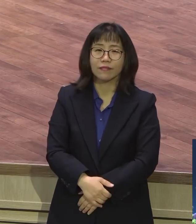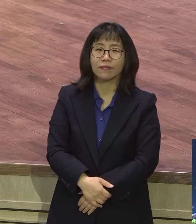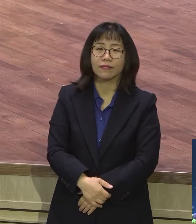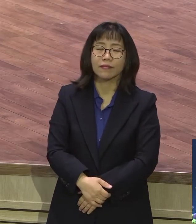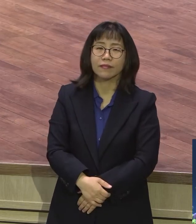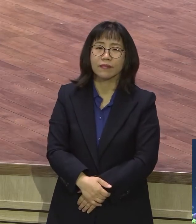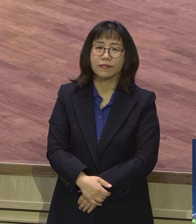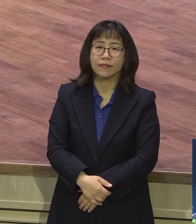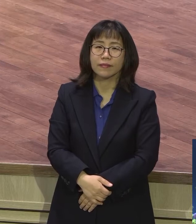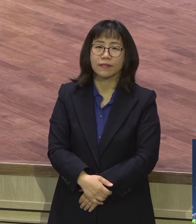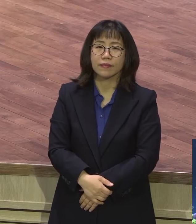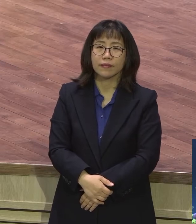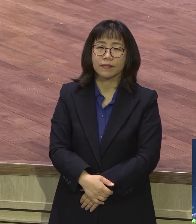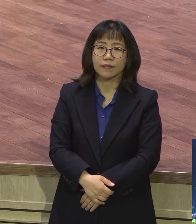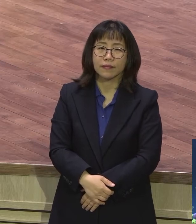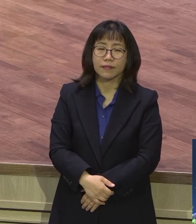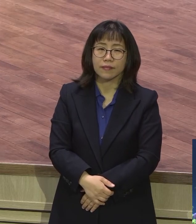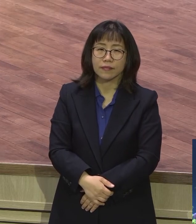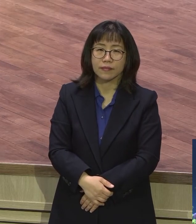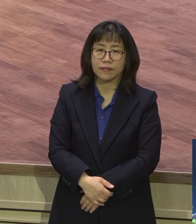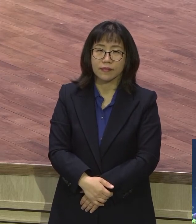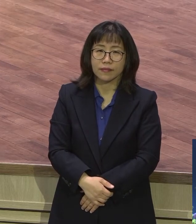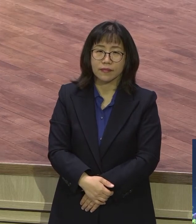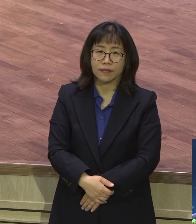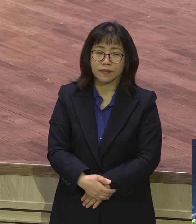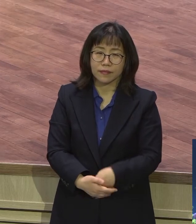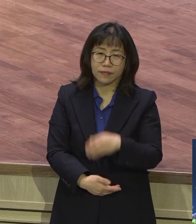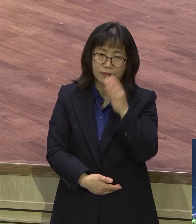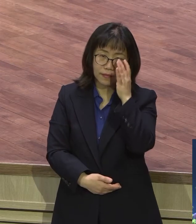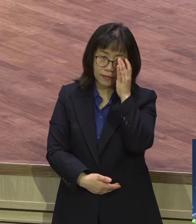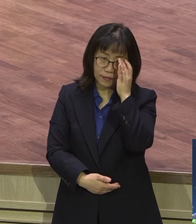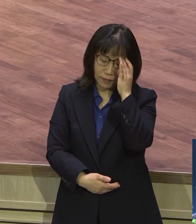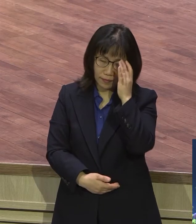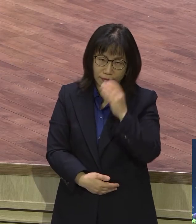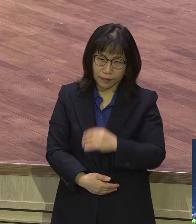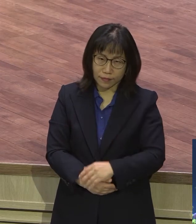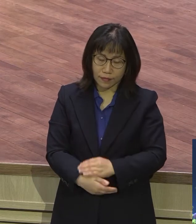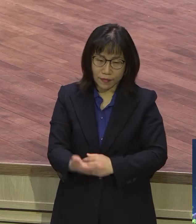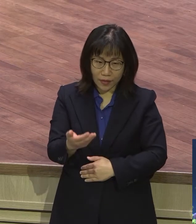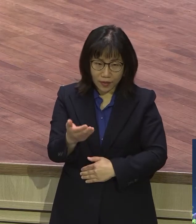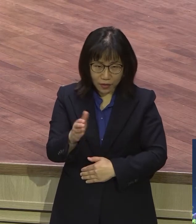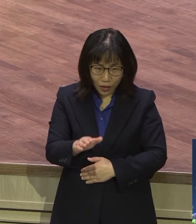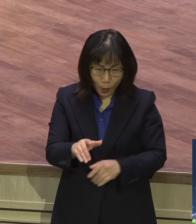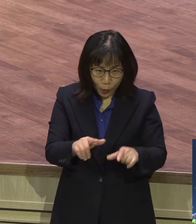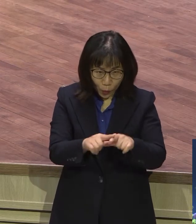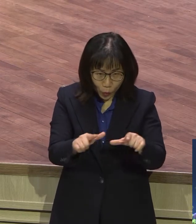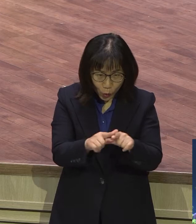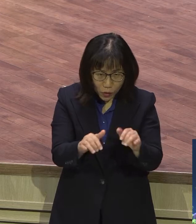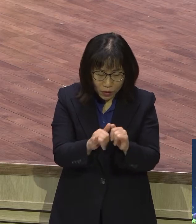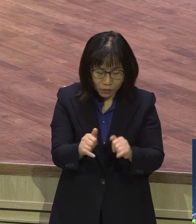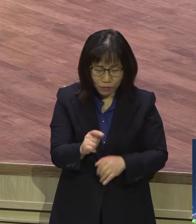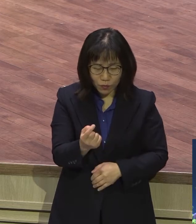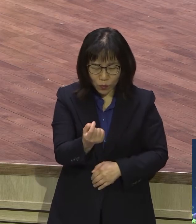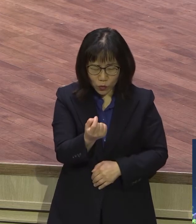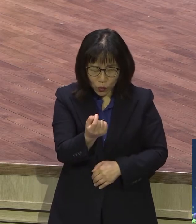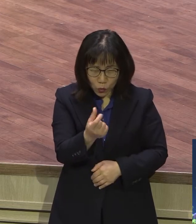그런데 대부분이 이런 사람들이 많지는 않아요 다 한번 문제봐 계산합니다 앞뒤 다 잠버리고